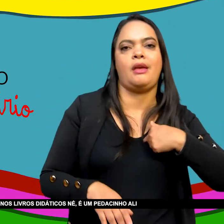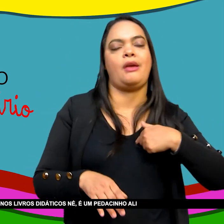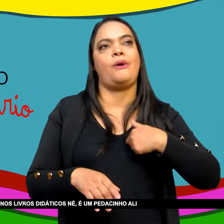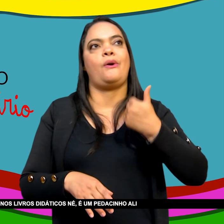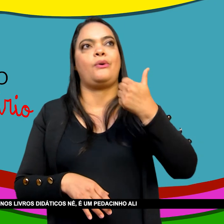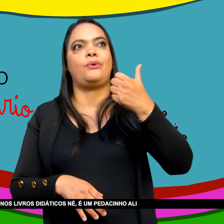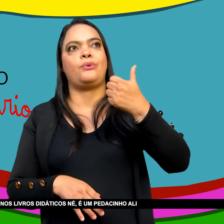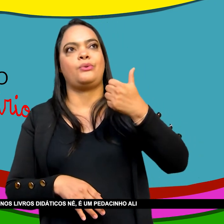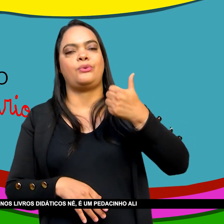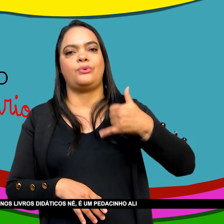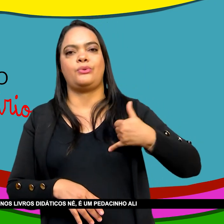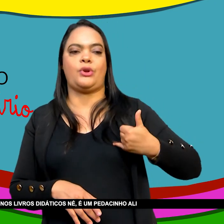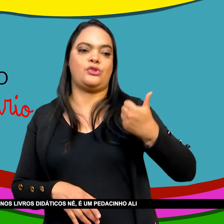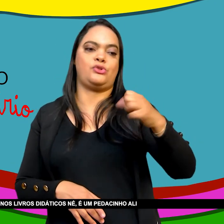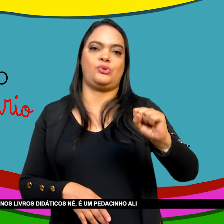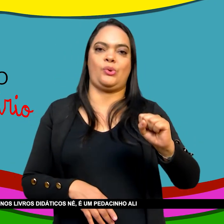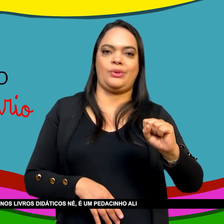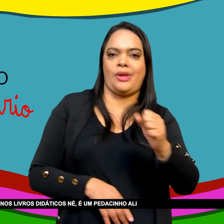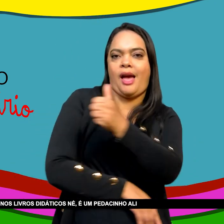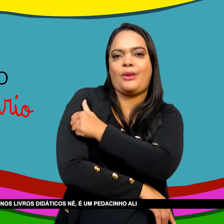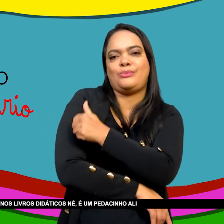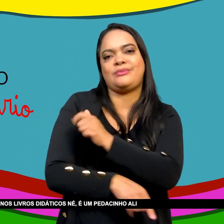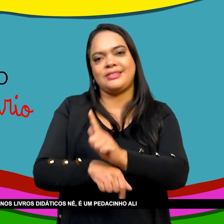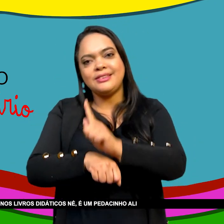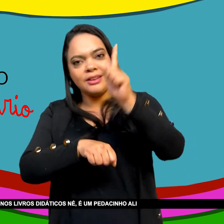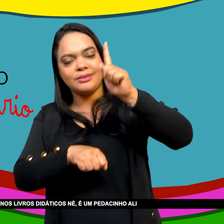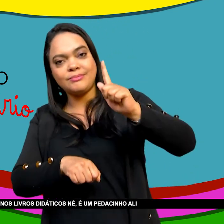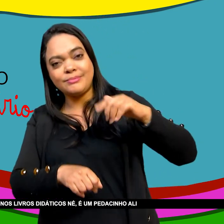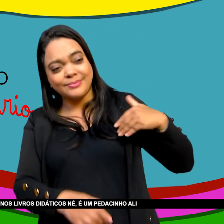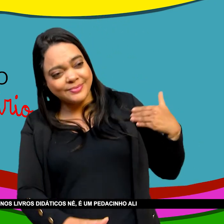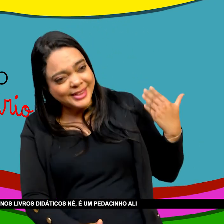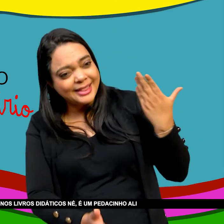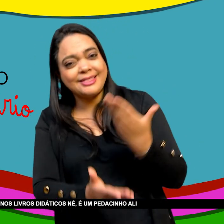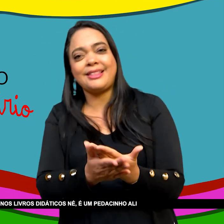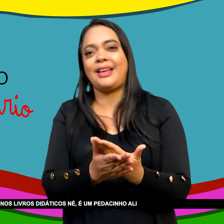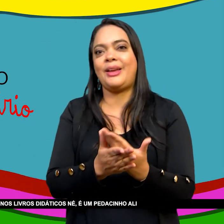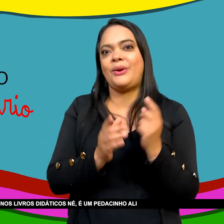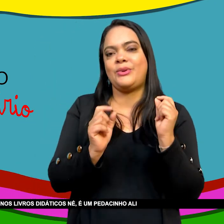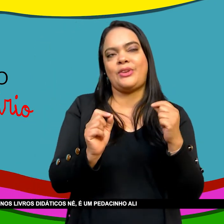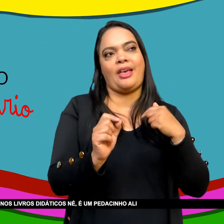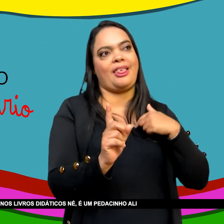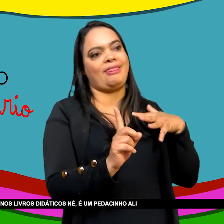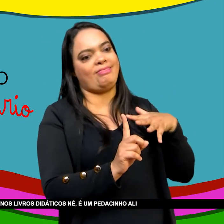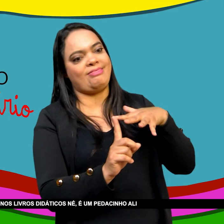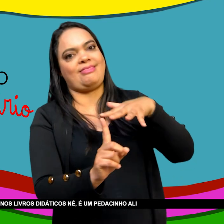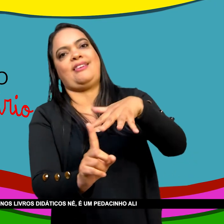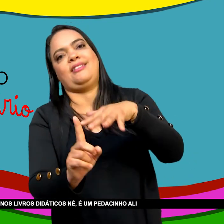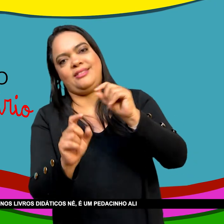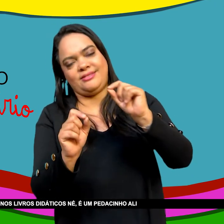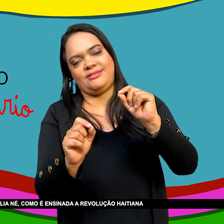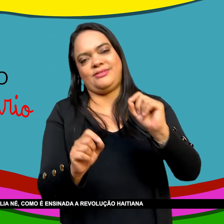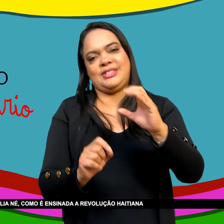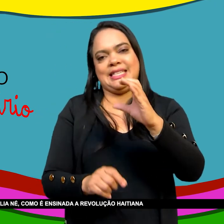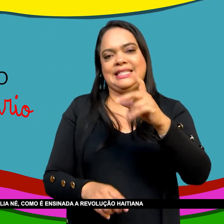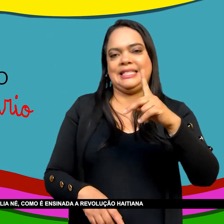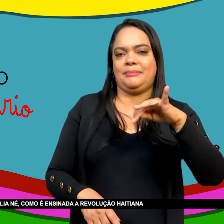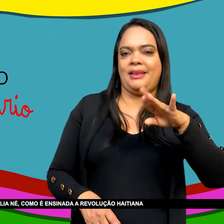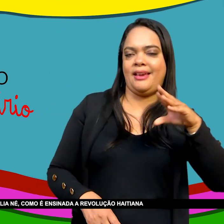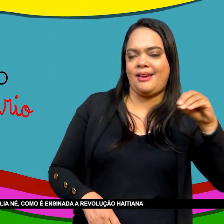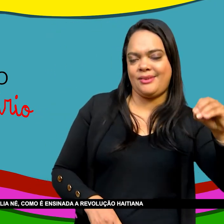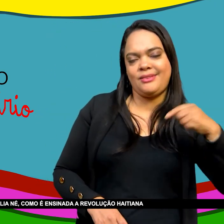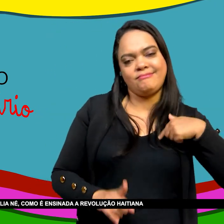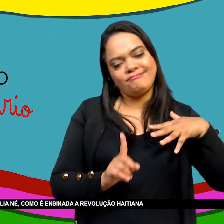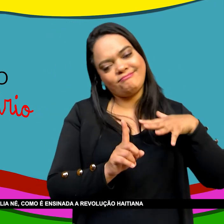haitiana Como acontece muito Nos livros didáticos Um pedacinho ali Essa era uma